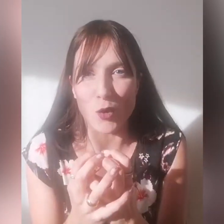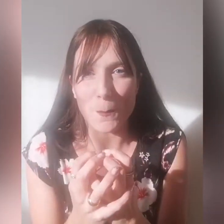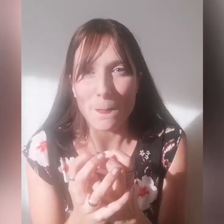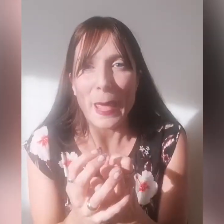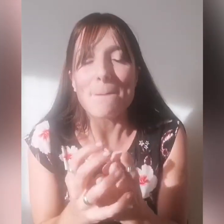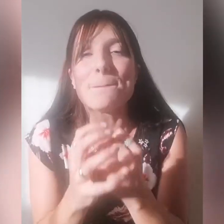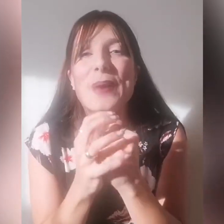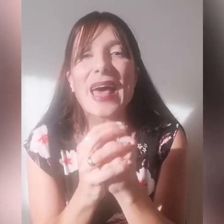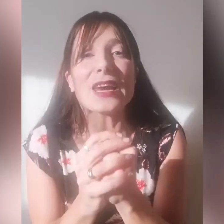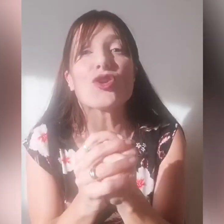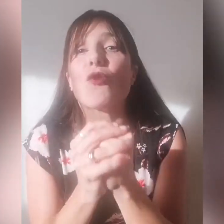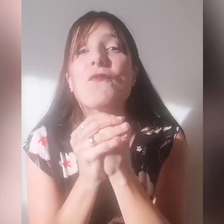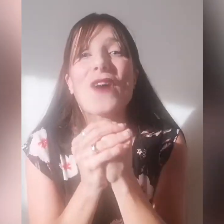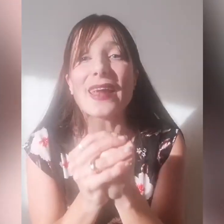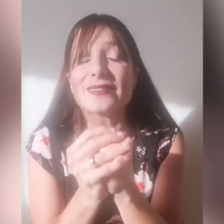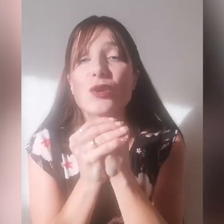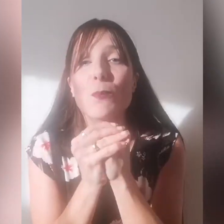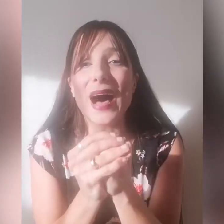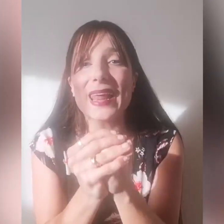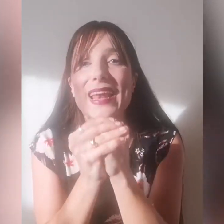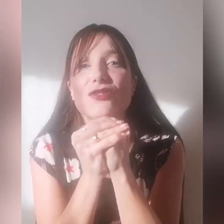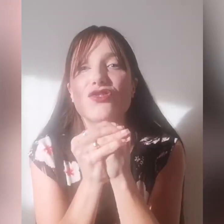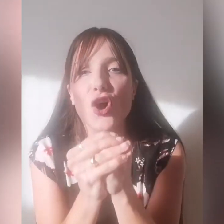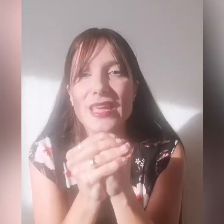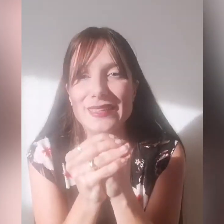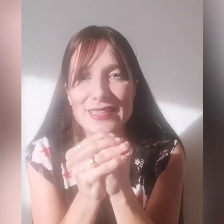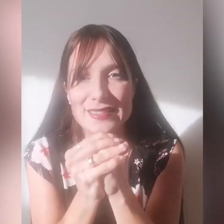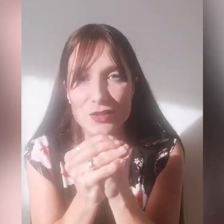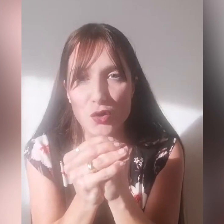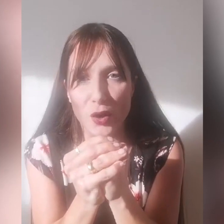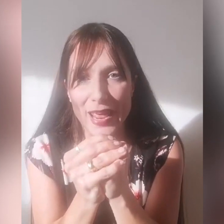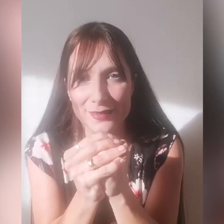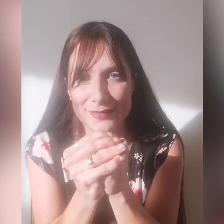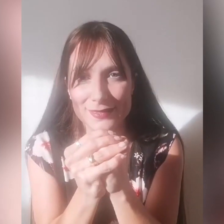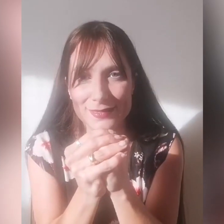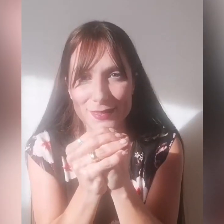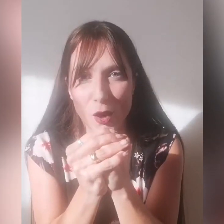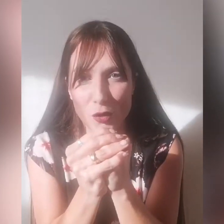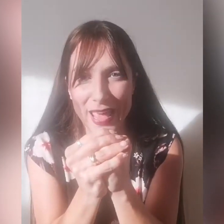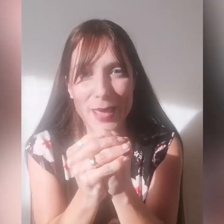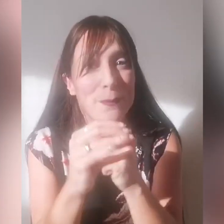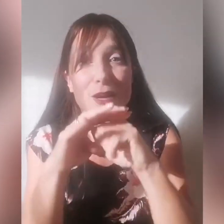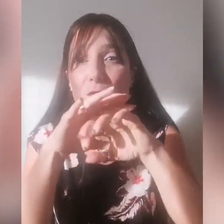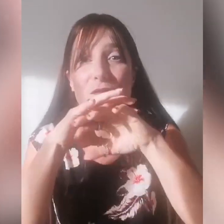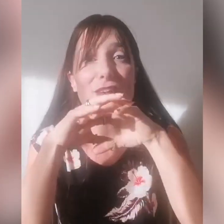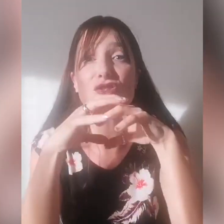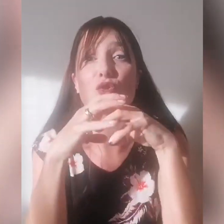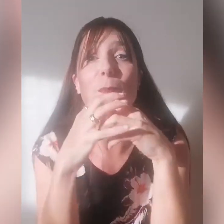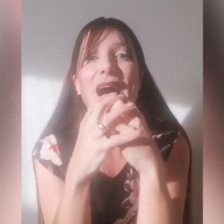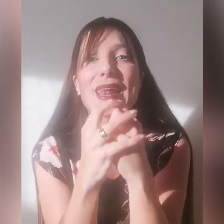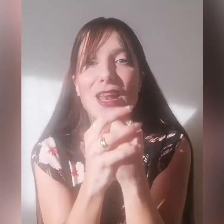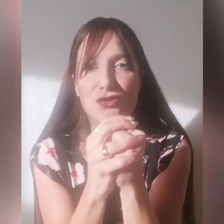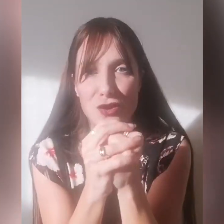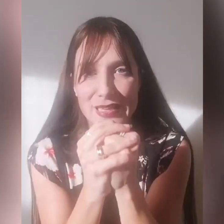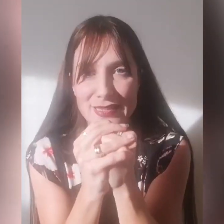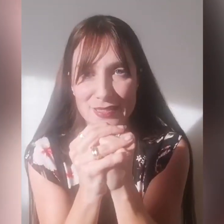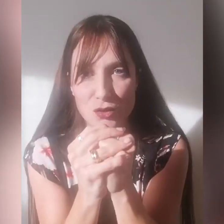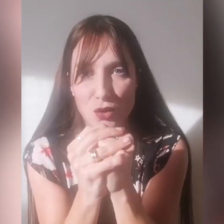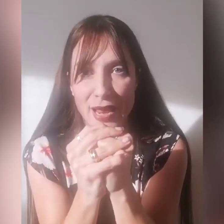per non farti rubare la gioia del Signore, ok, per non farci rubare la gioia del Signore,